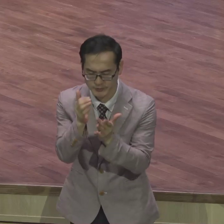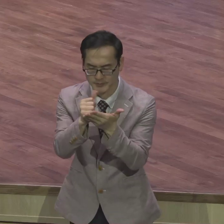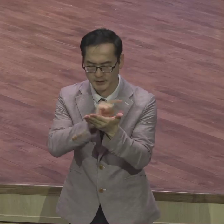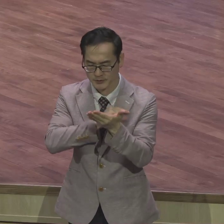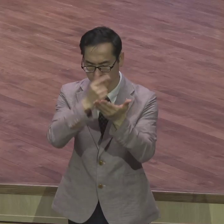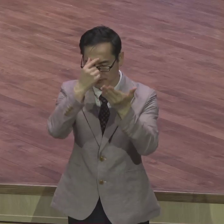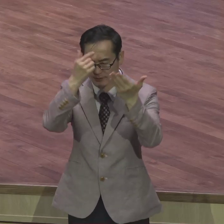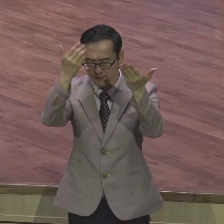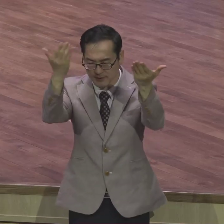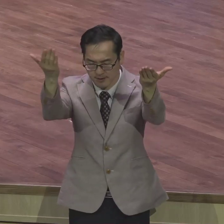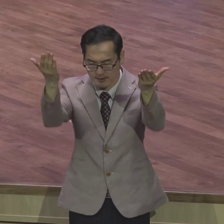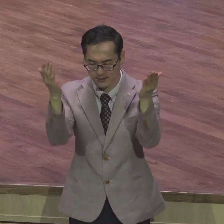아멘